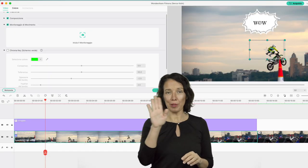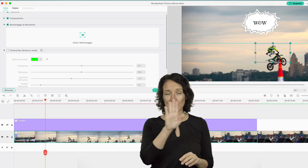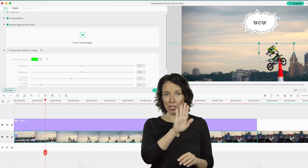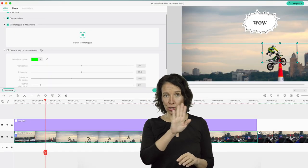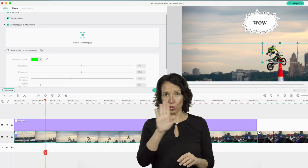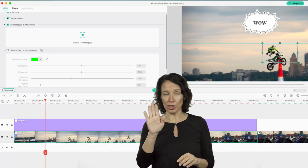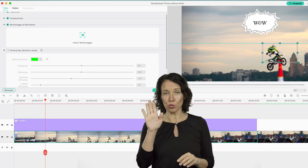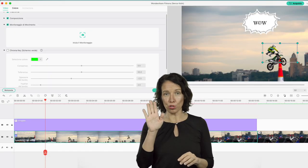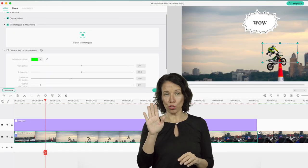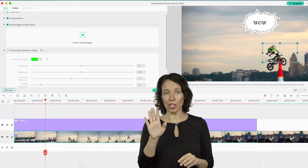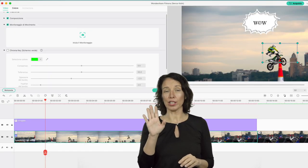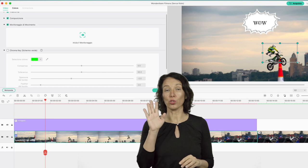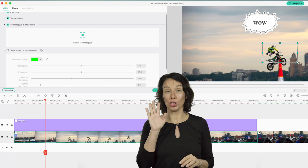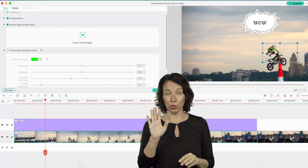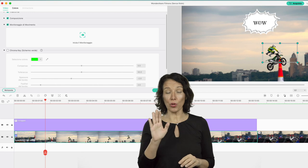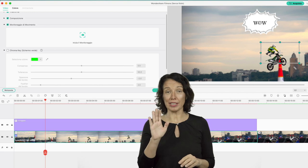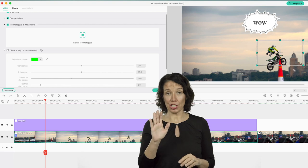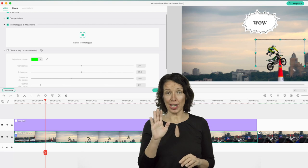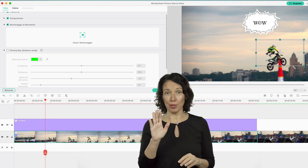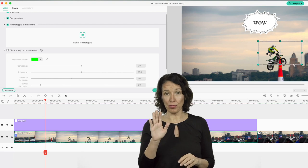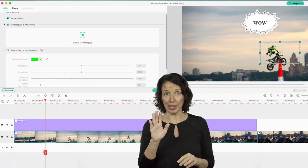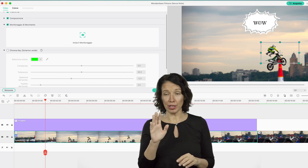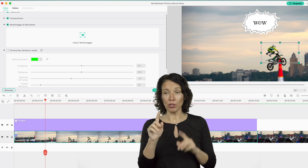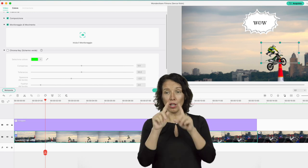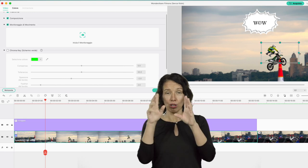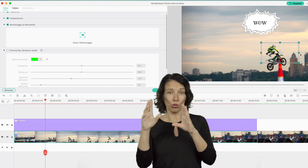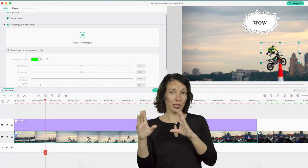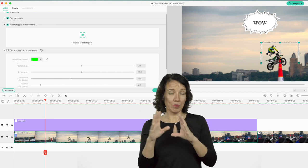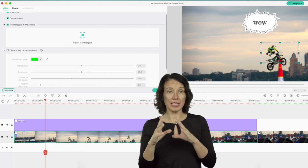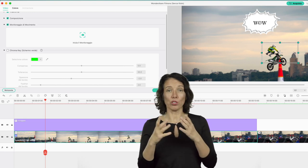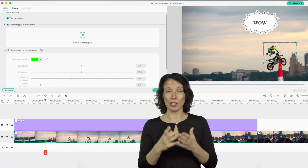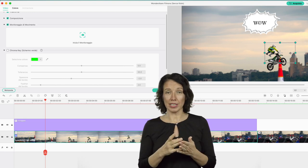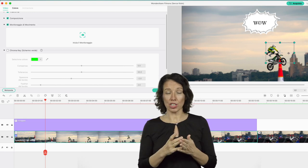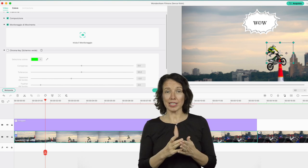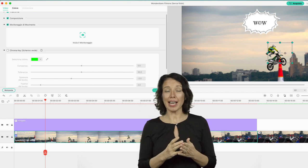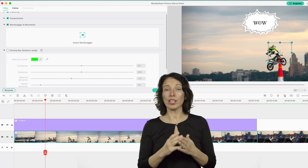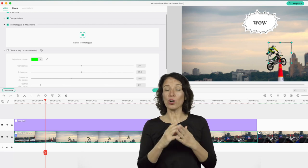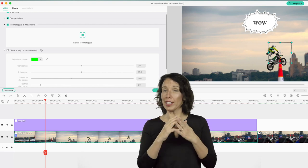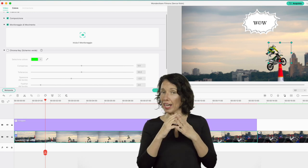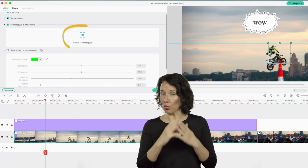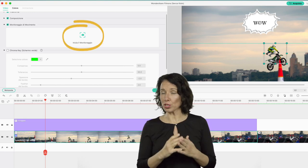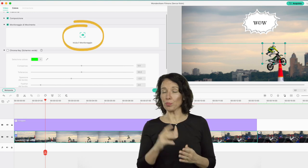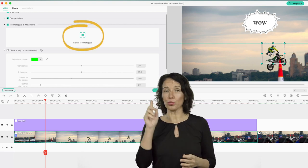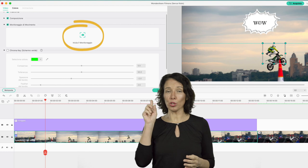posizioni sul soggetto di cui vuoi tracciare il movimento, lo ridimensioni se necessario e a questo punto